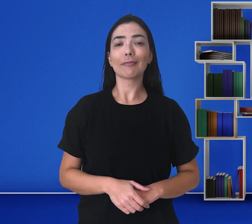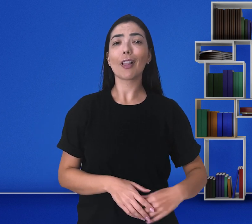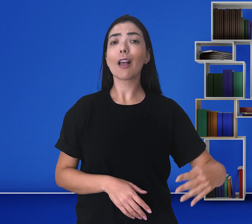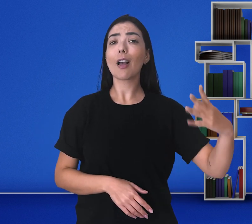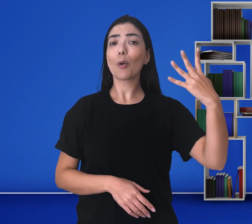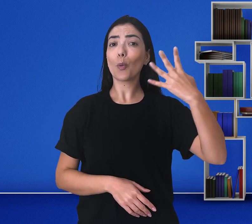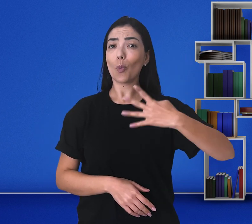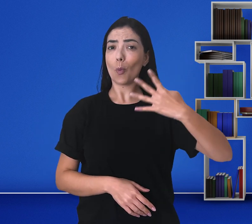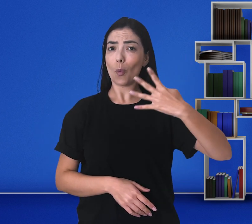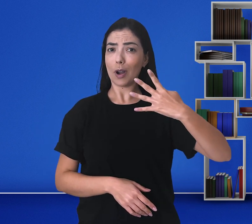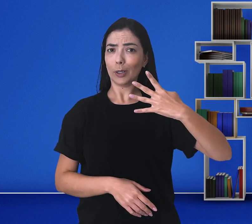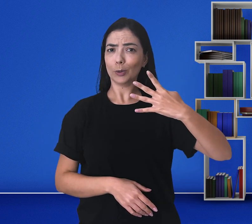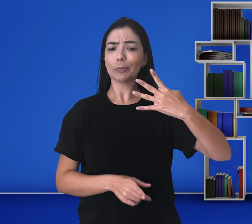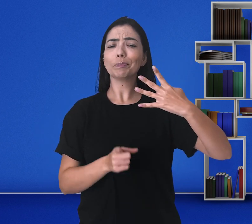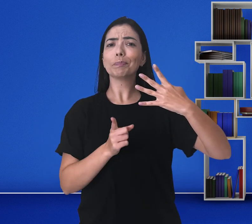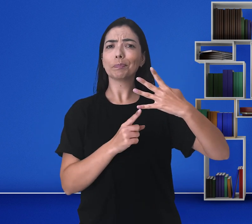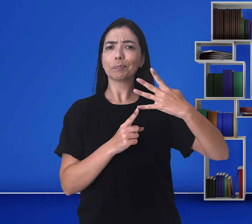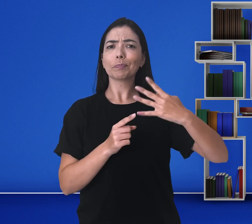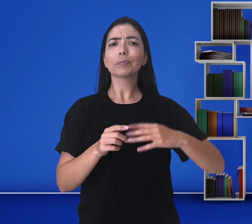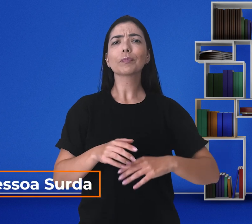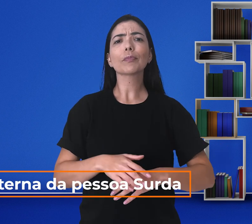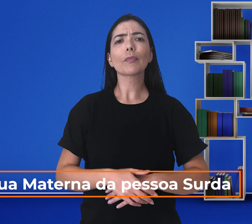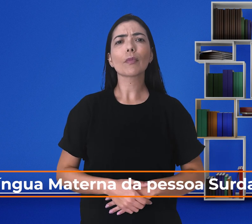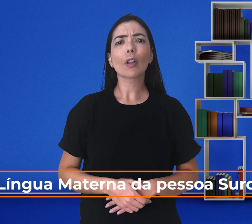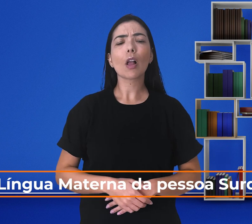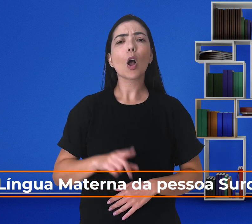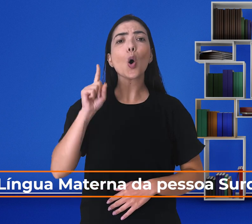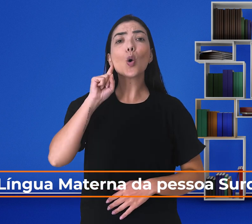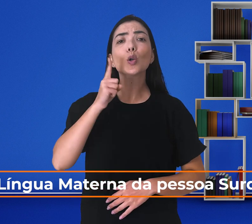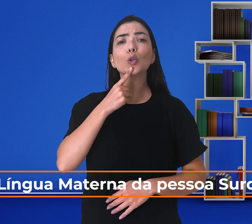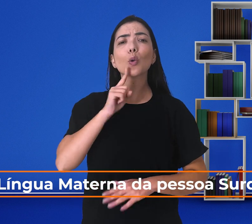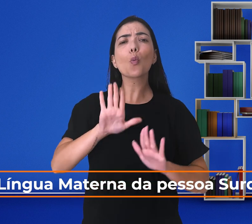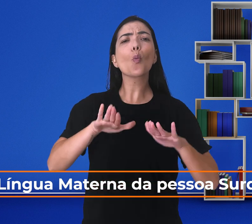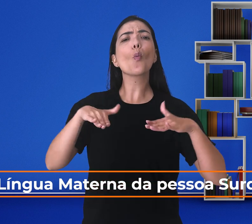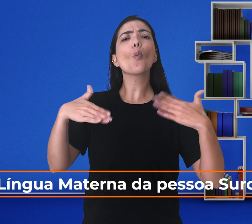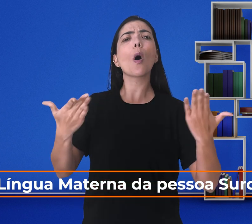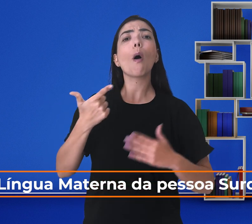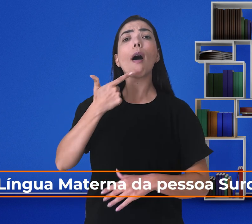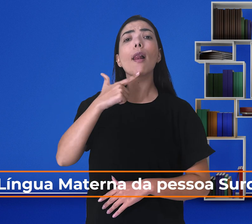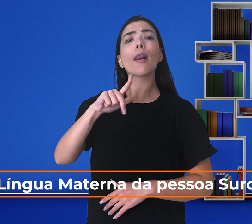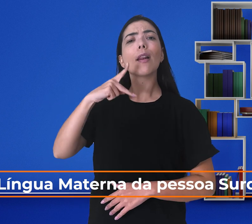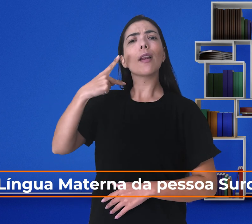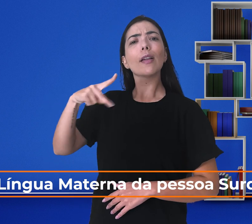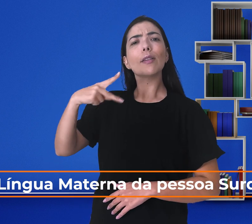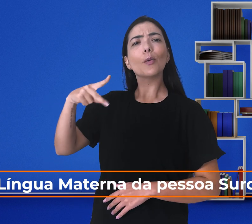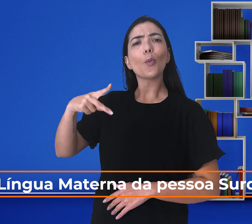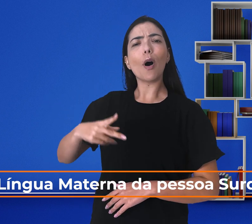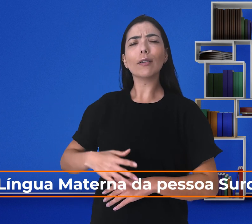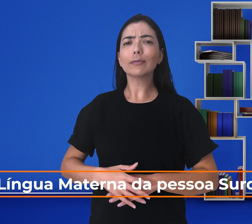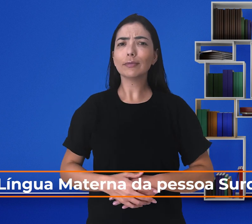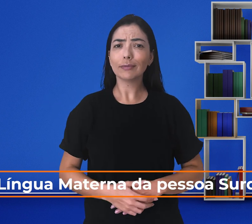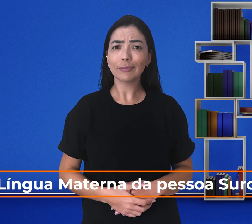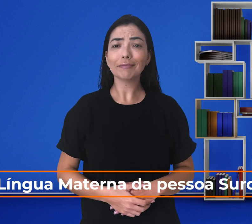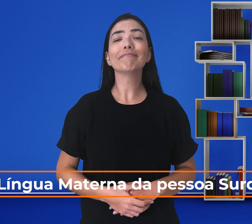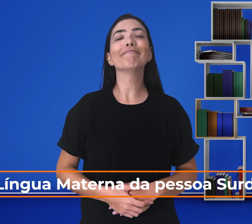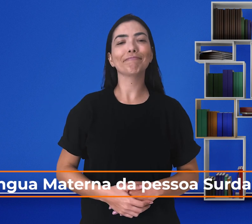A quarta curiosidade é em relação à língua natural da pessoa surda.